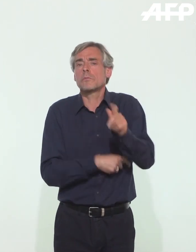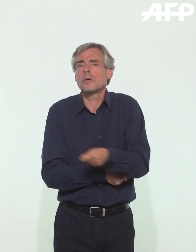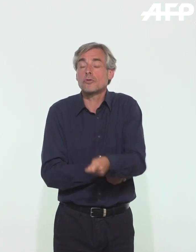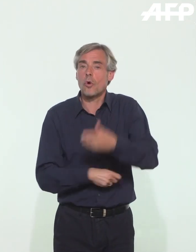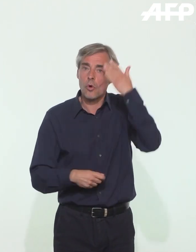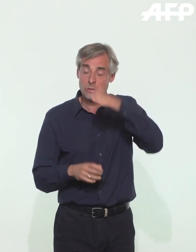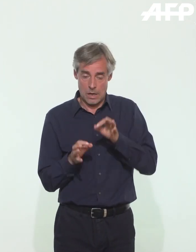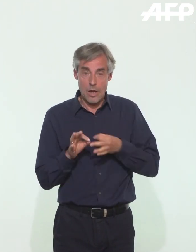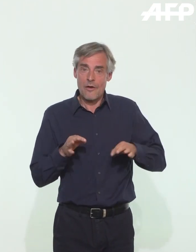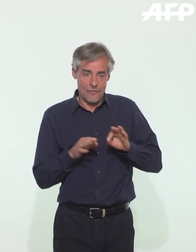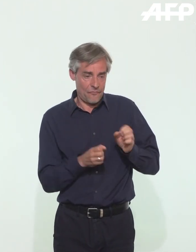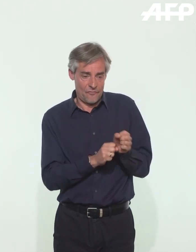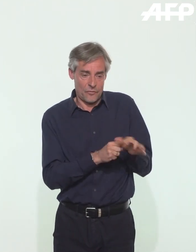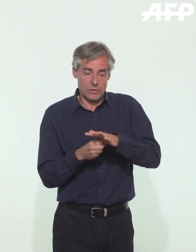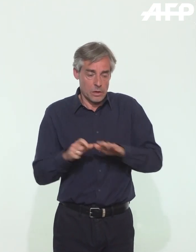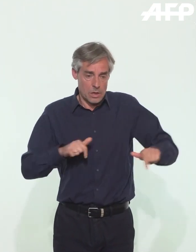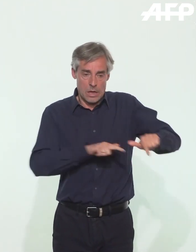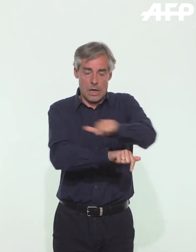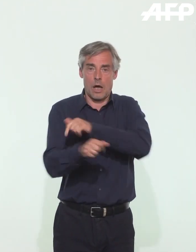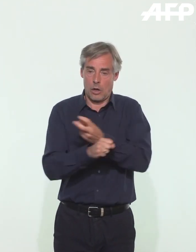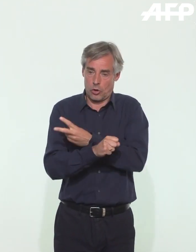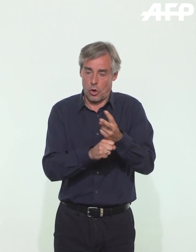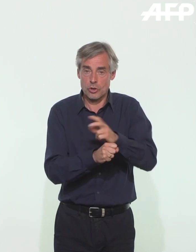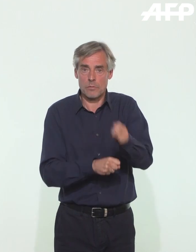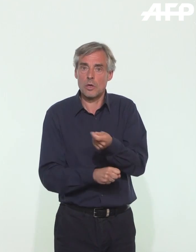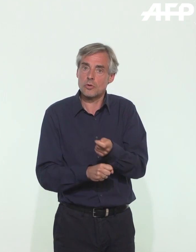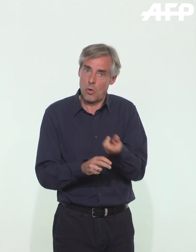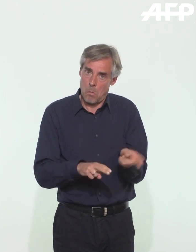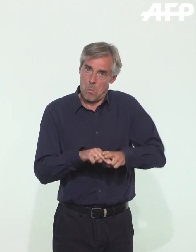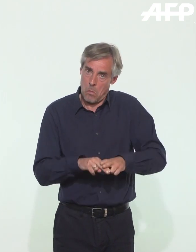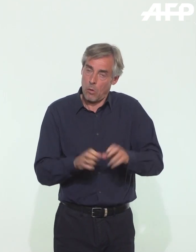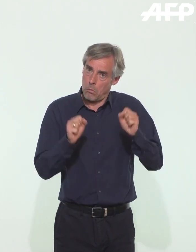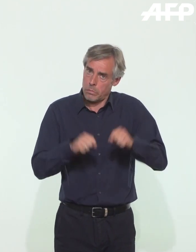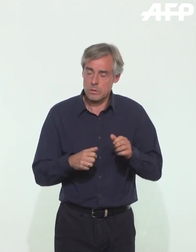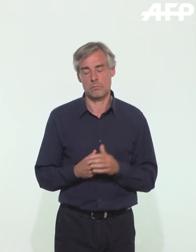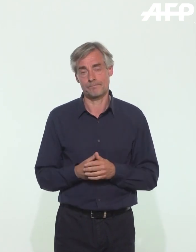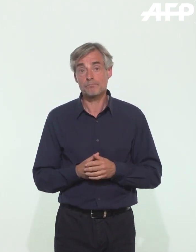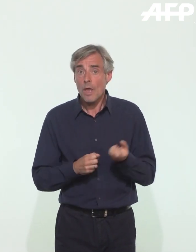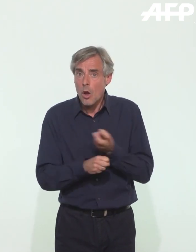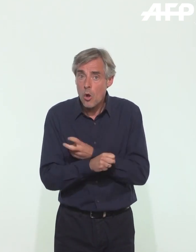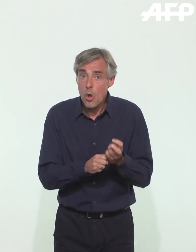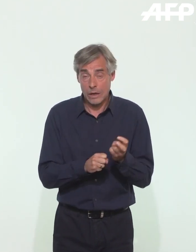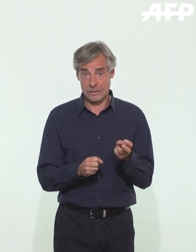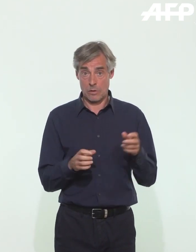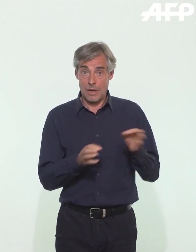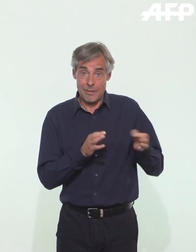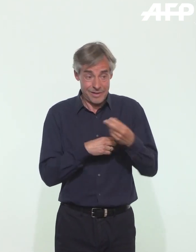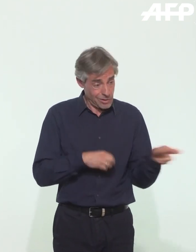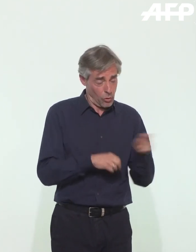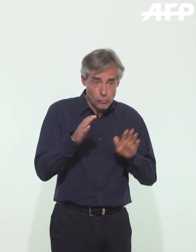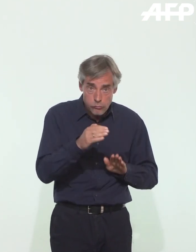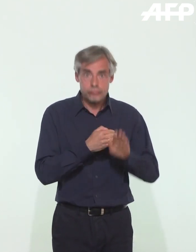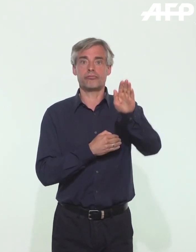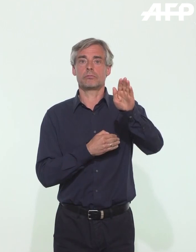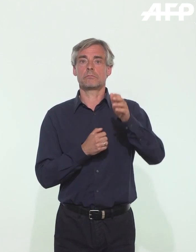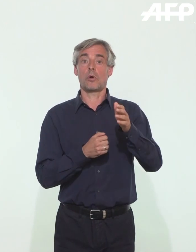le virus est toujours là, il est dangereux et meurtrier. Le risque de reprise épidémique et la vitesse